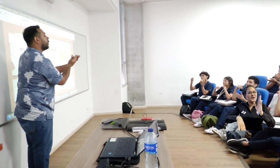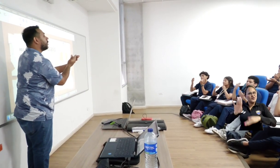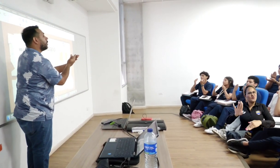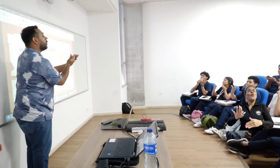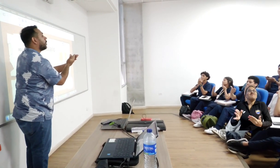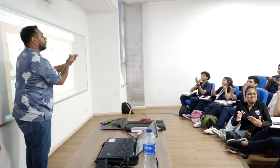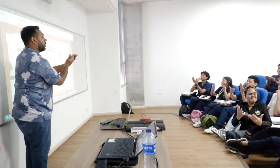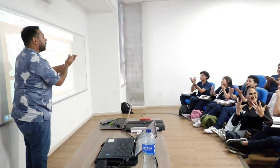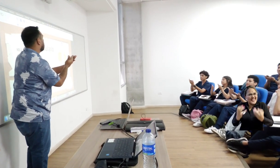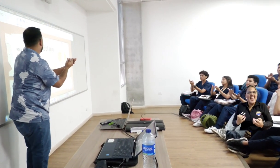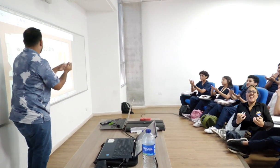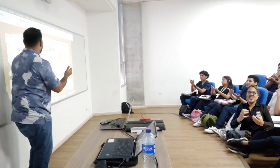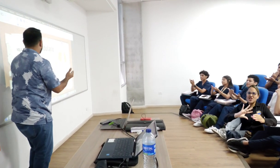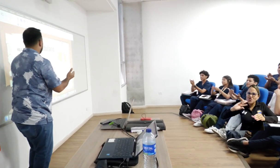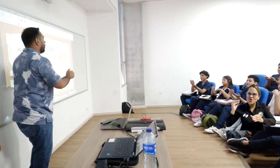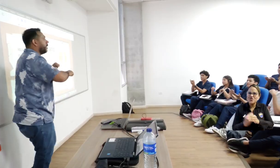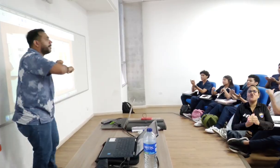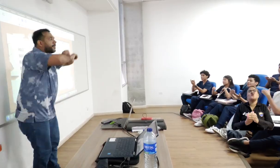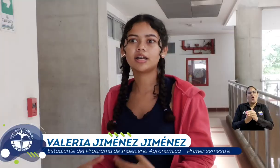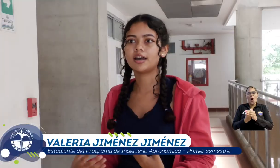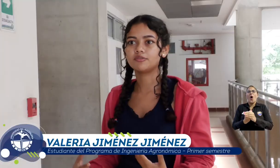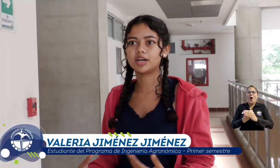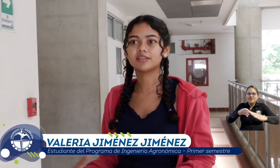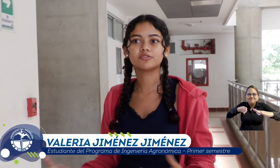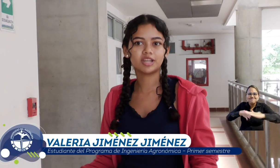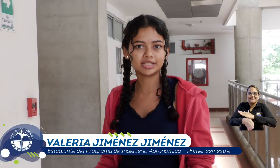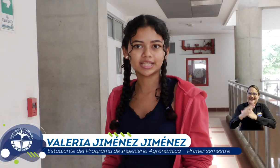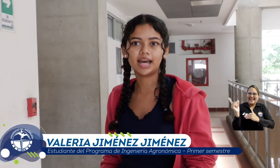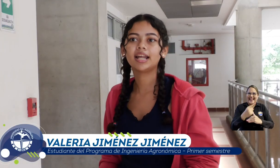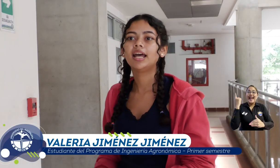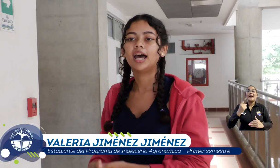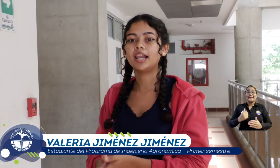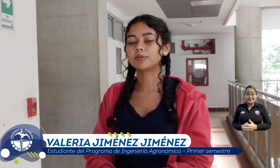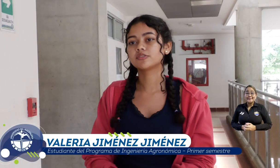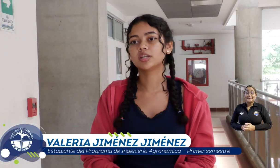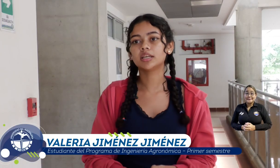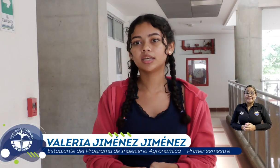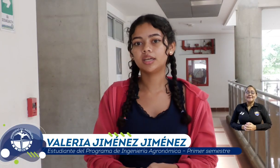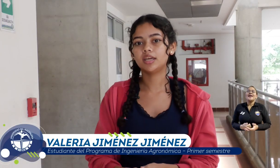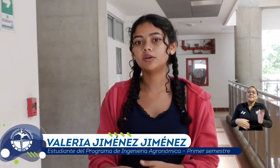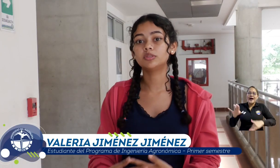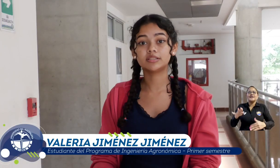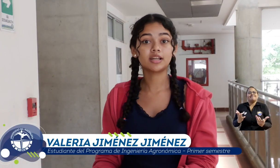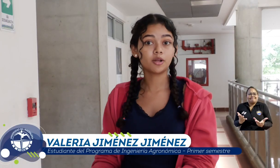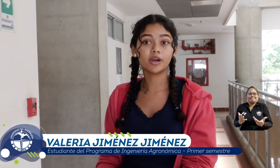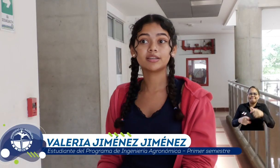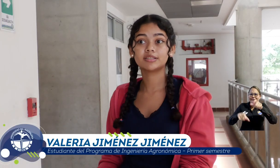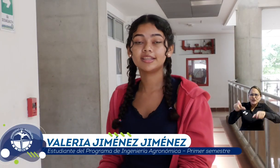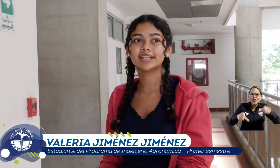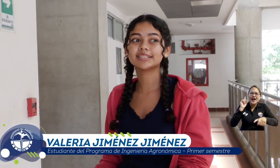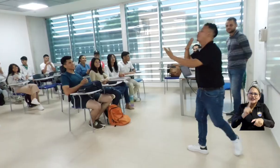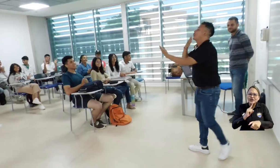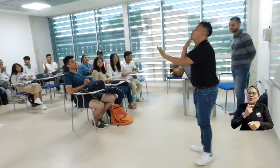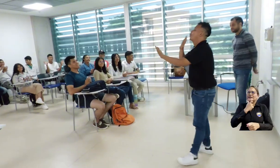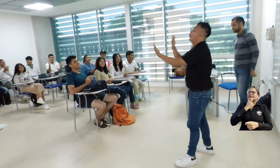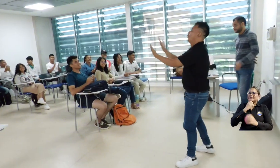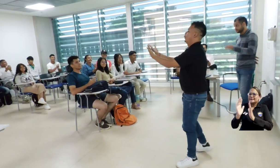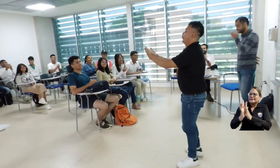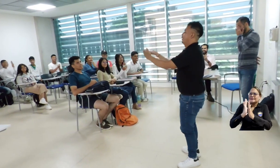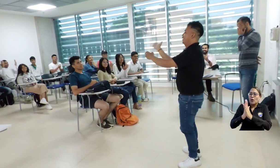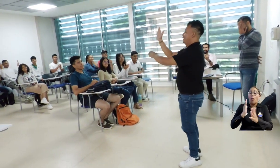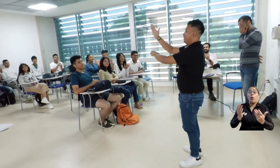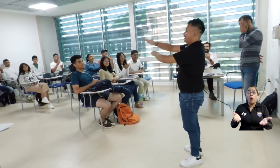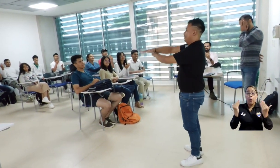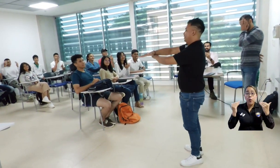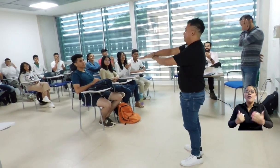más inclusivo y accesible el quehacer educativo. A ayudar a socializar a las personas que utilizan el lenguaje de señas, podamos